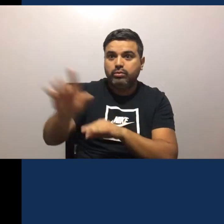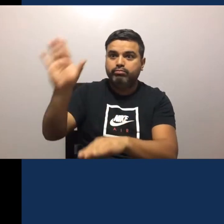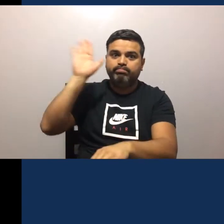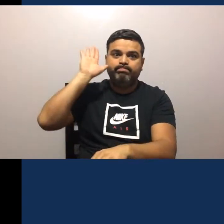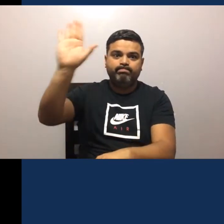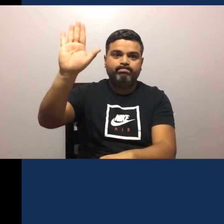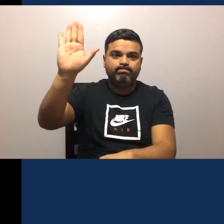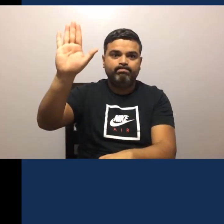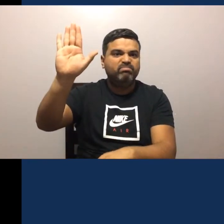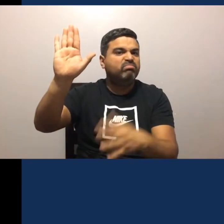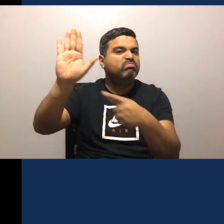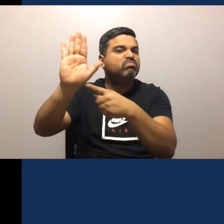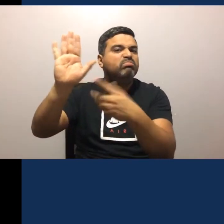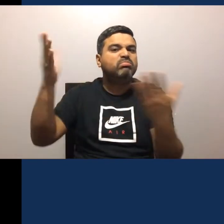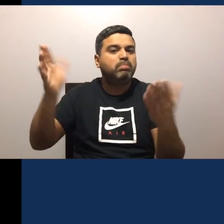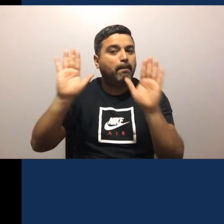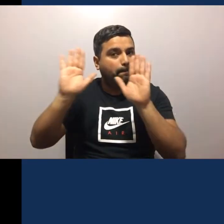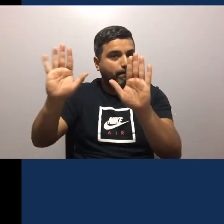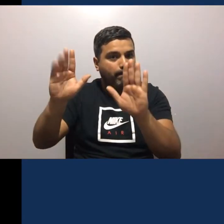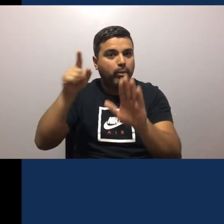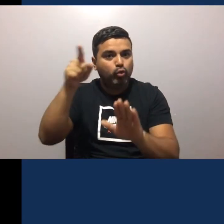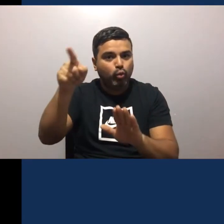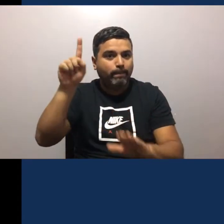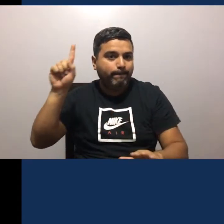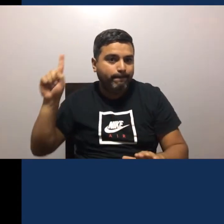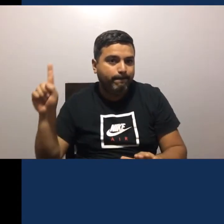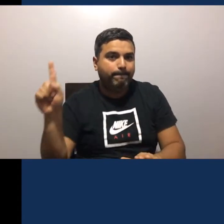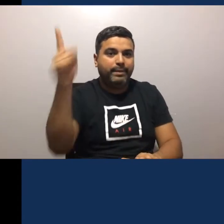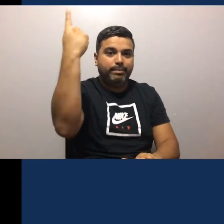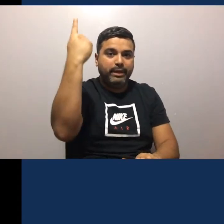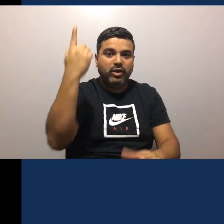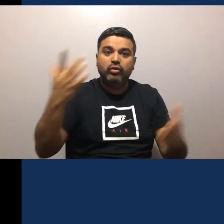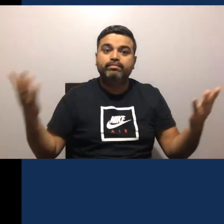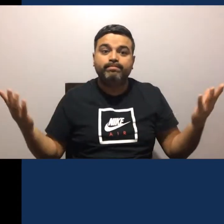primero Que tienes que hacer Es decirle Espera